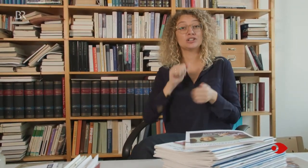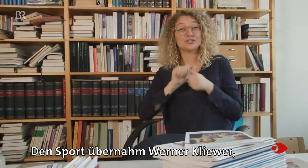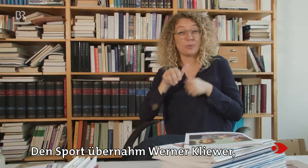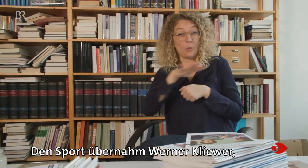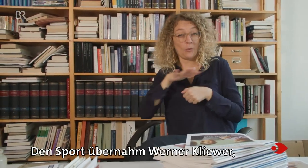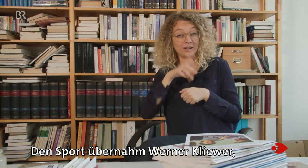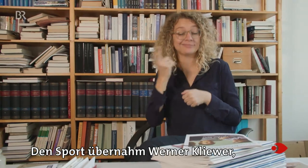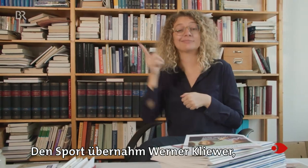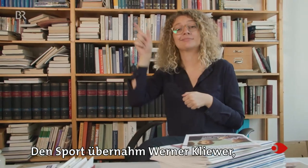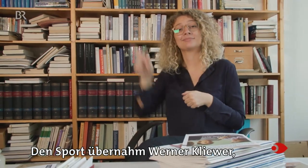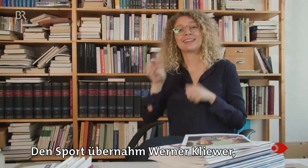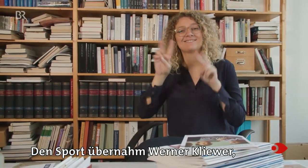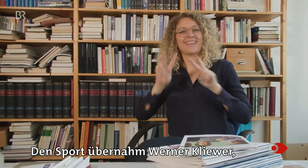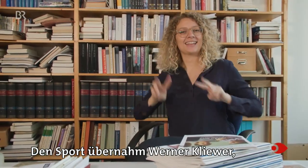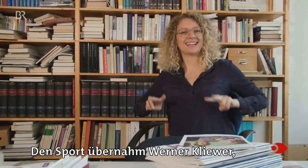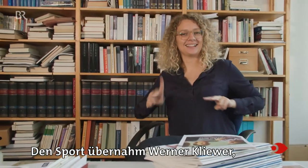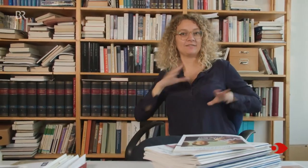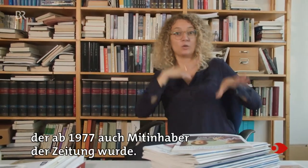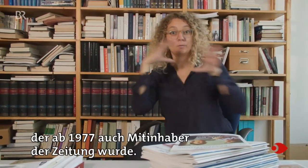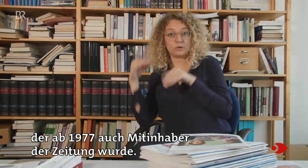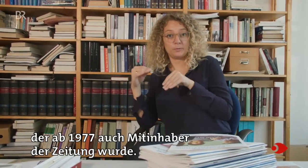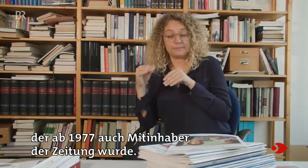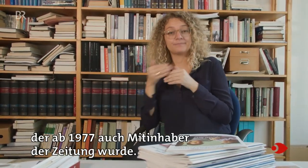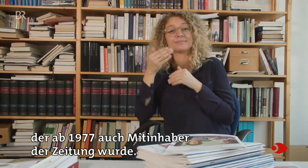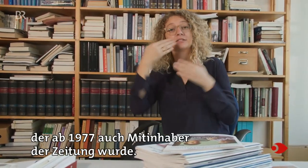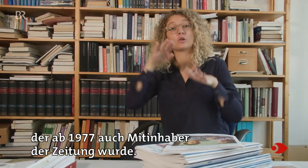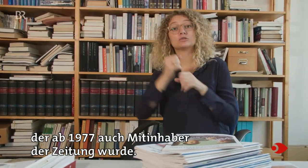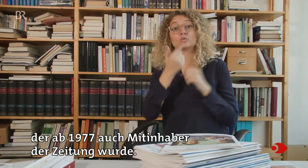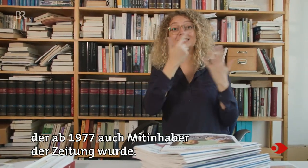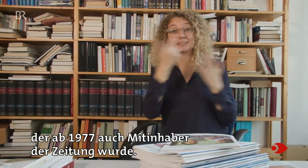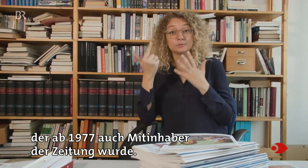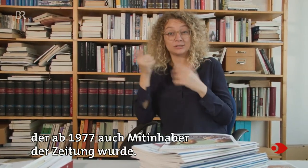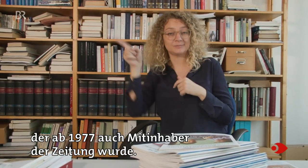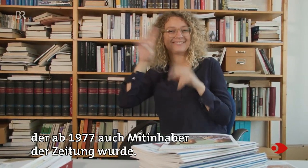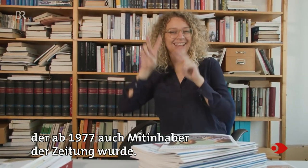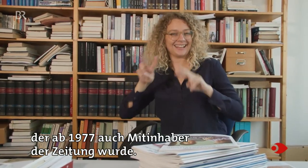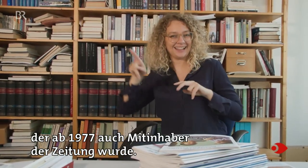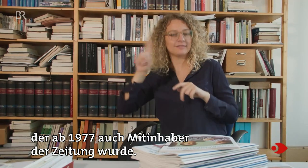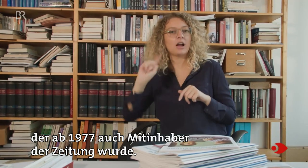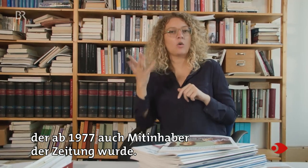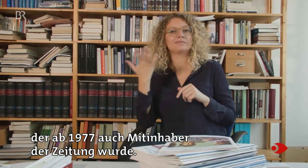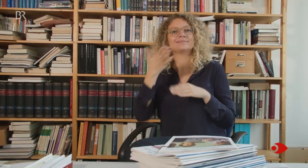Den Sport übernahm Werner Kliver, der ab 1977 auch Mitinhaber der Zeitung wurde.